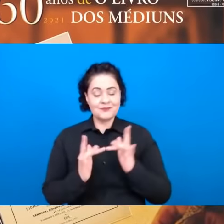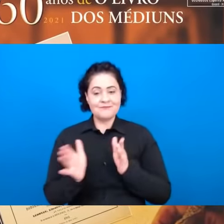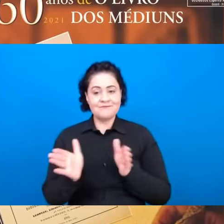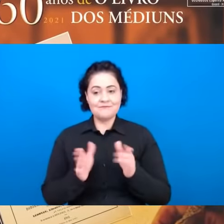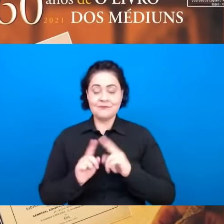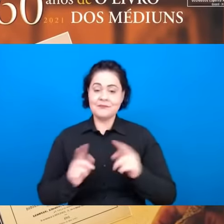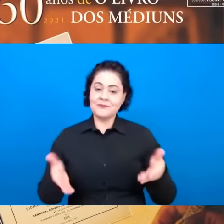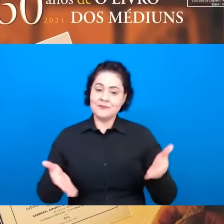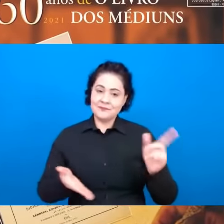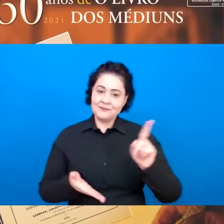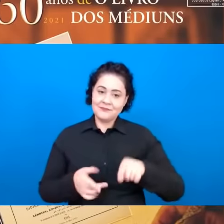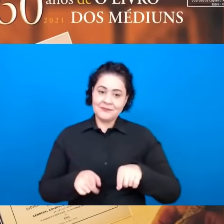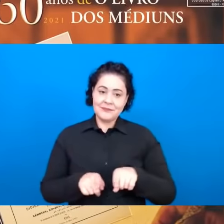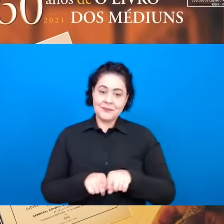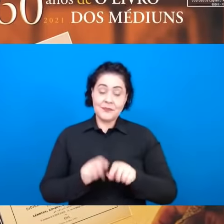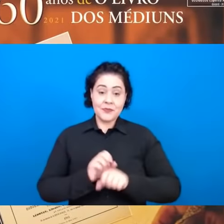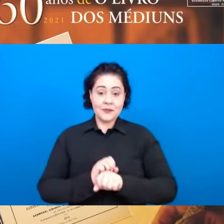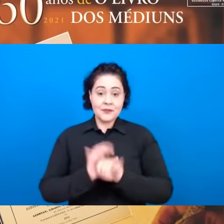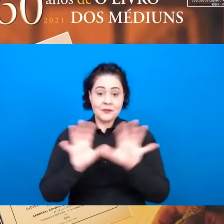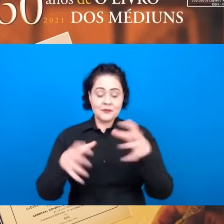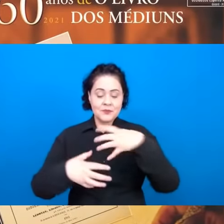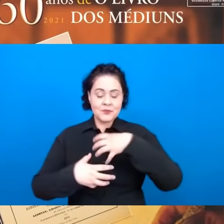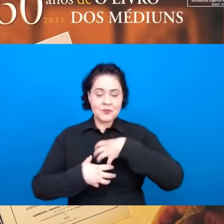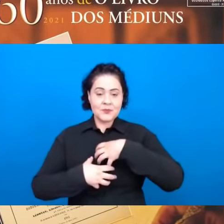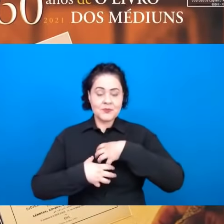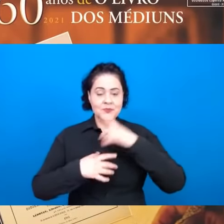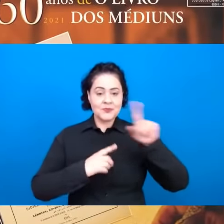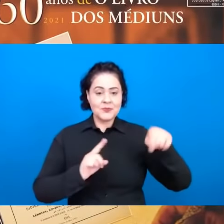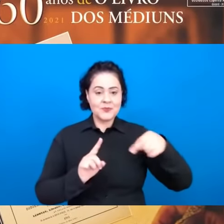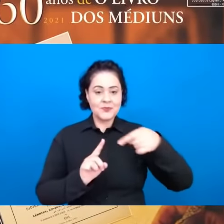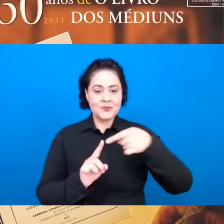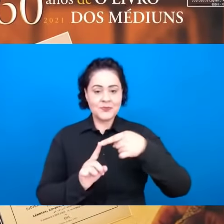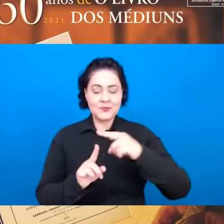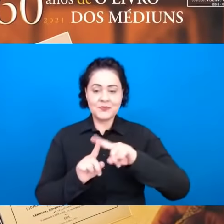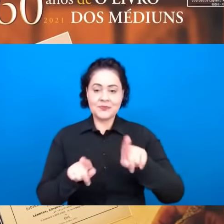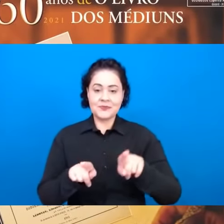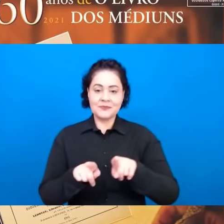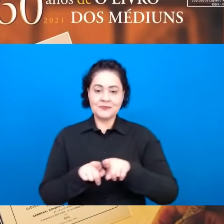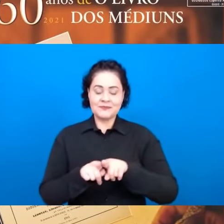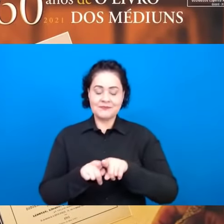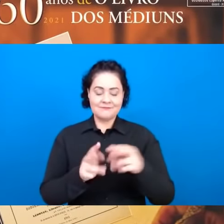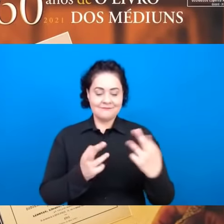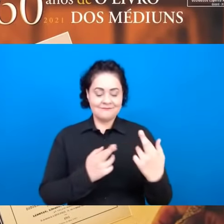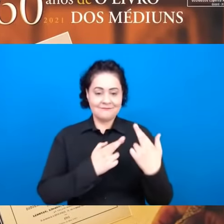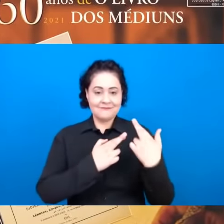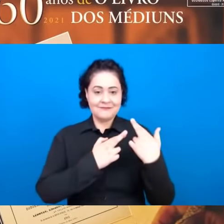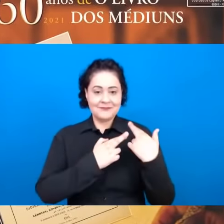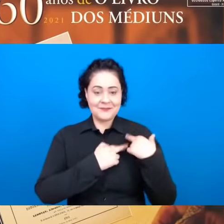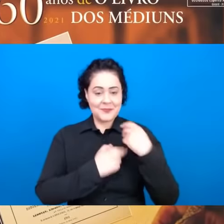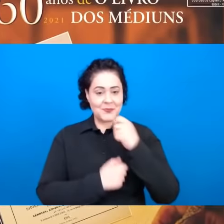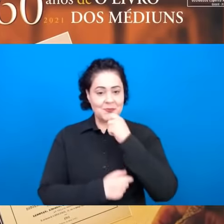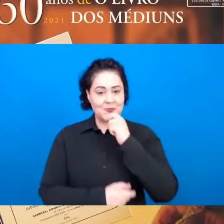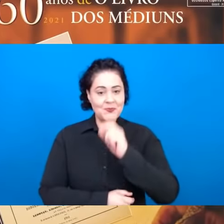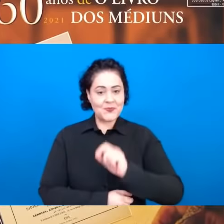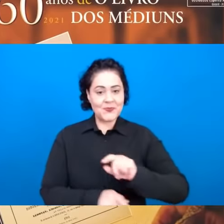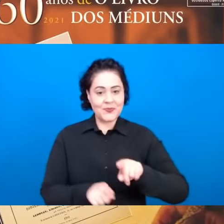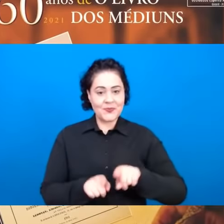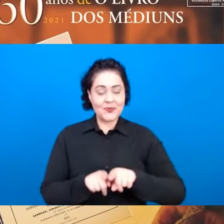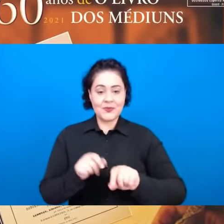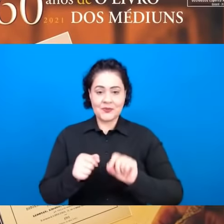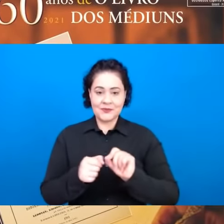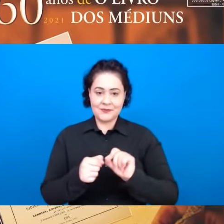agora é, esclarecendo-nos para a tarefa, mas também responsabilizando-nos ainda mais pelo que